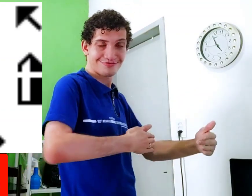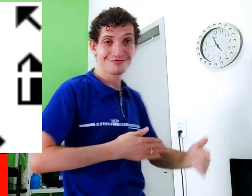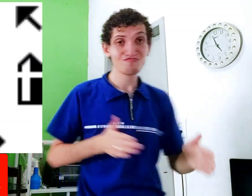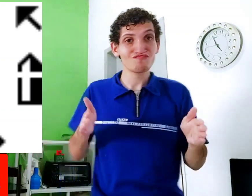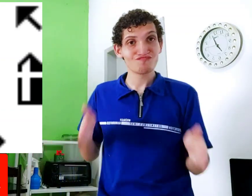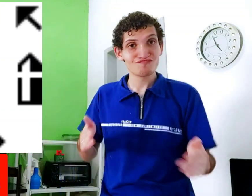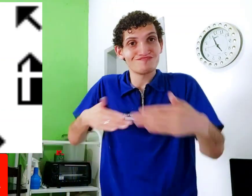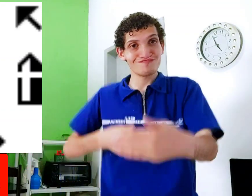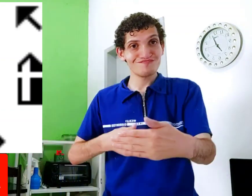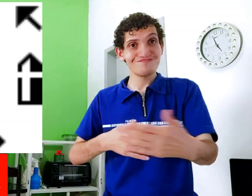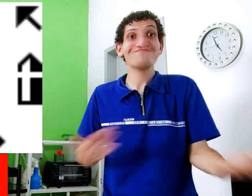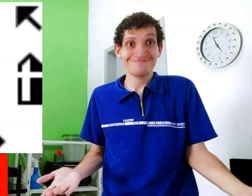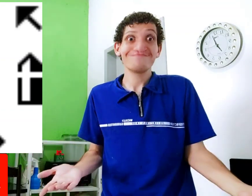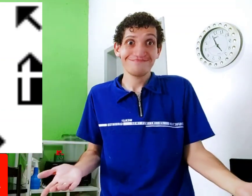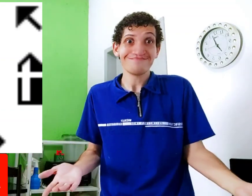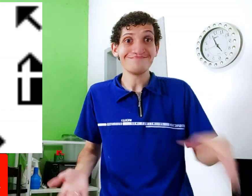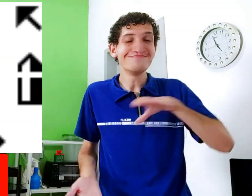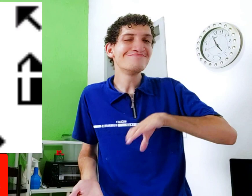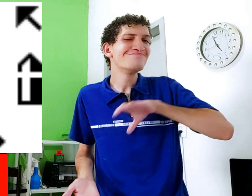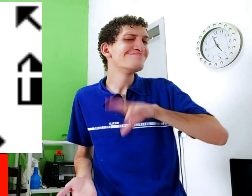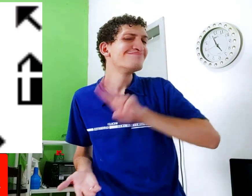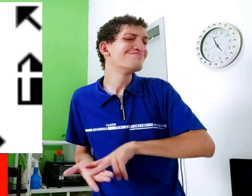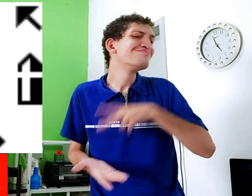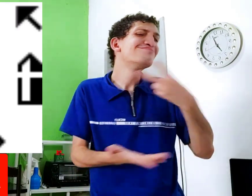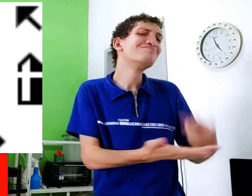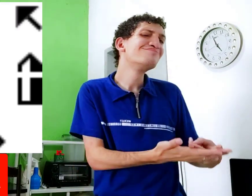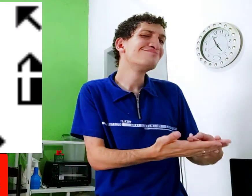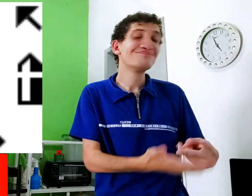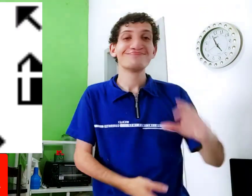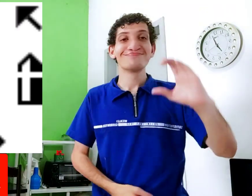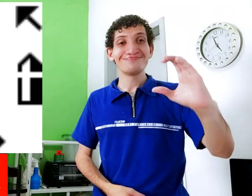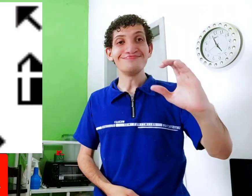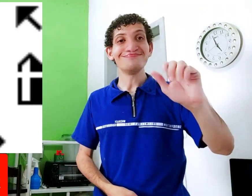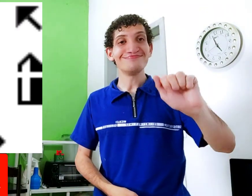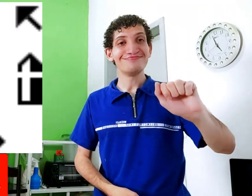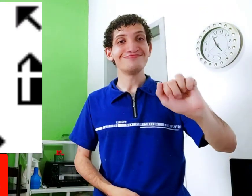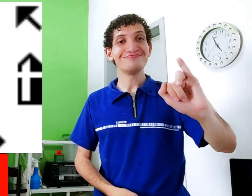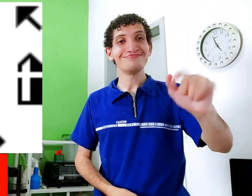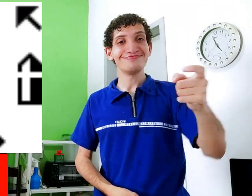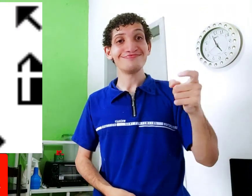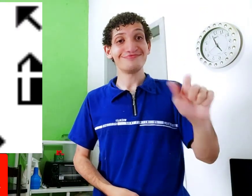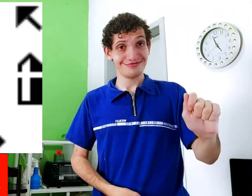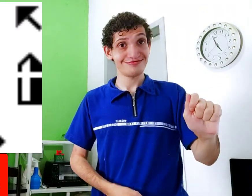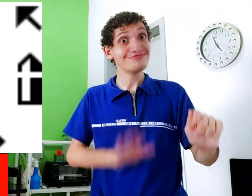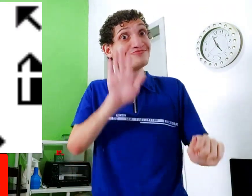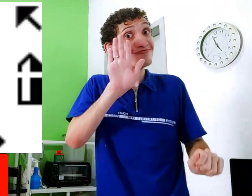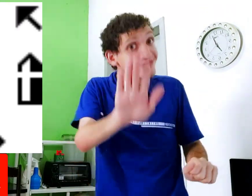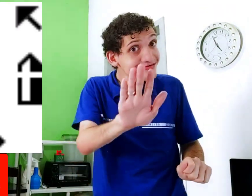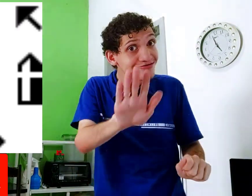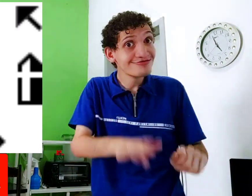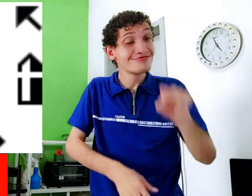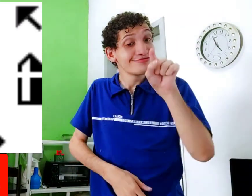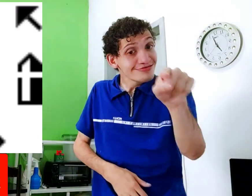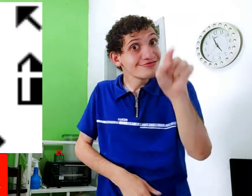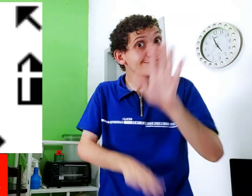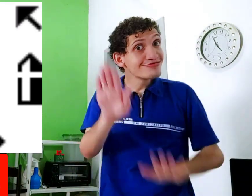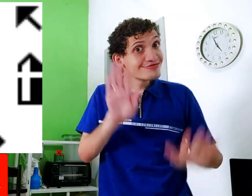e assim Assim Português, tradução? Aisha Mas